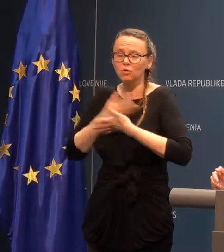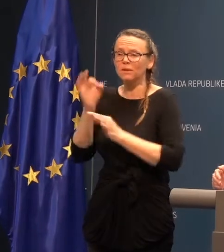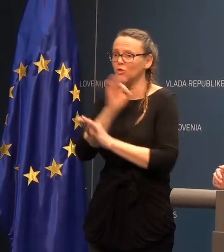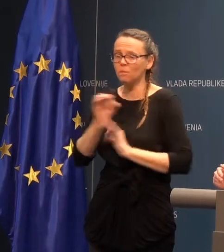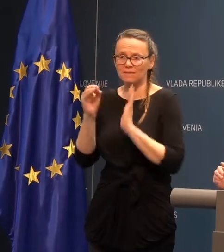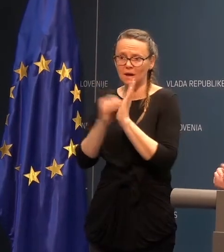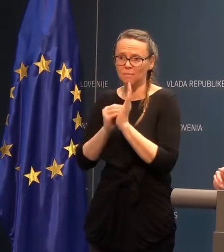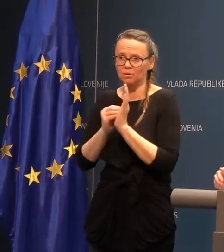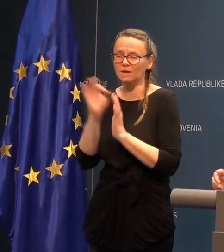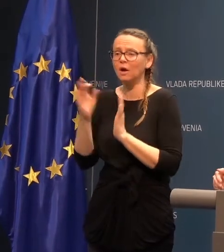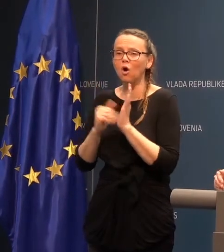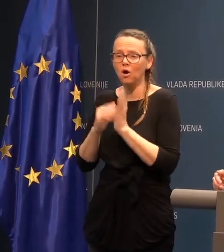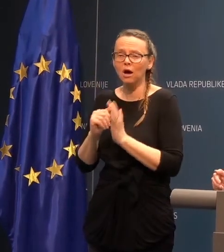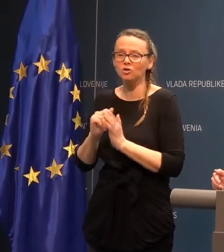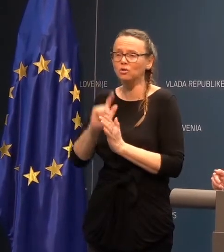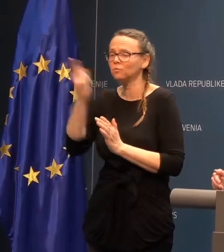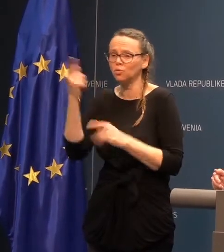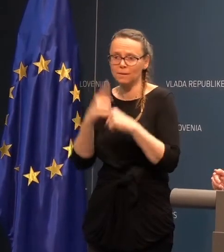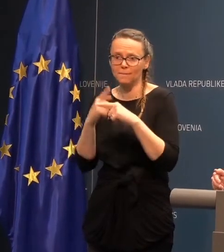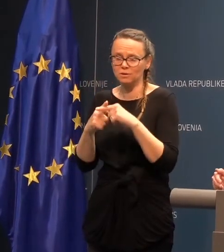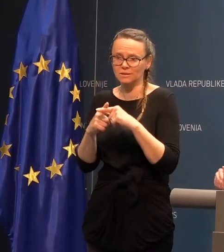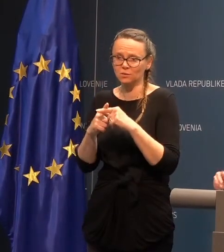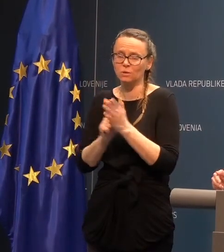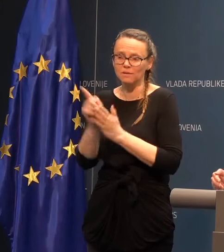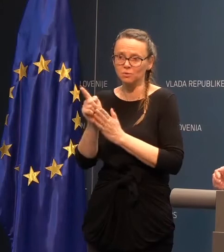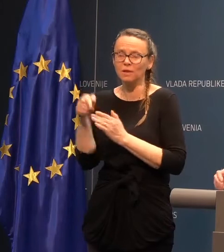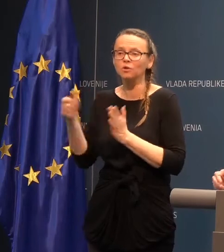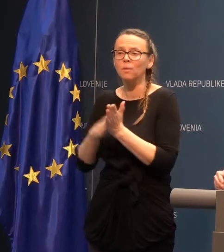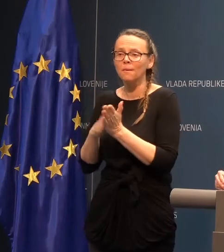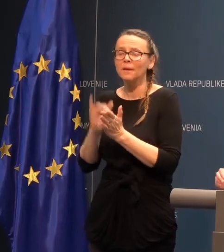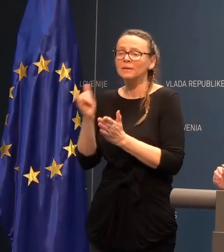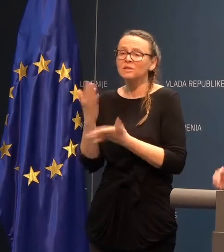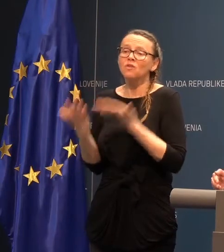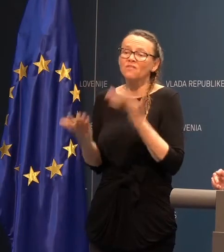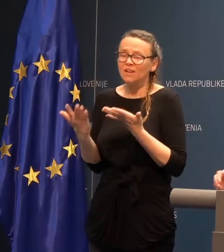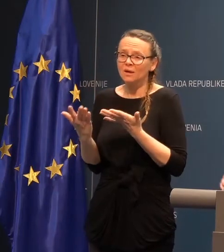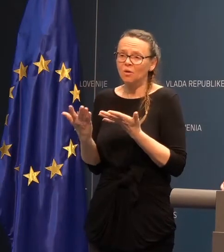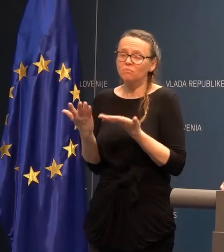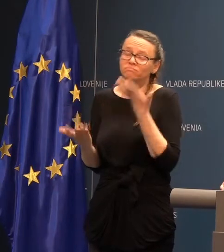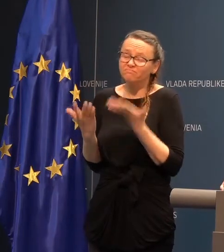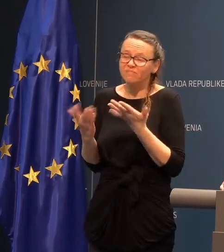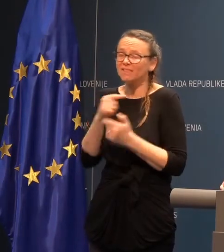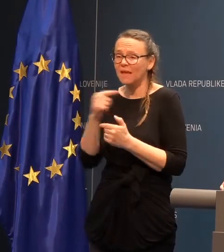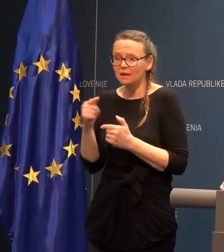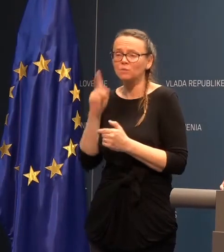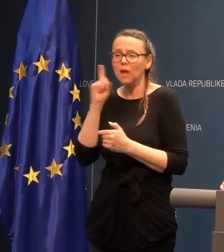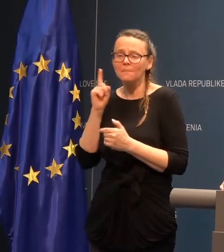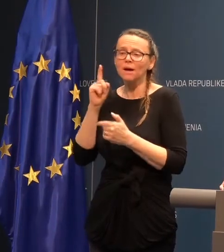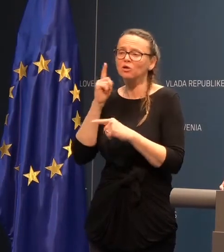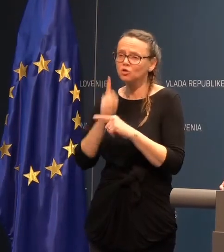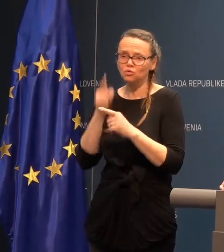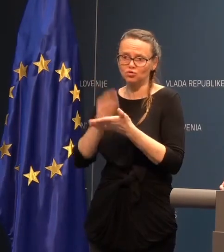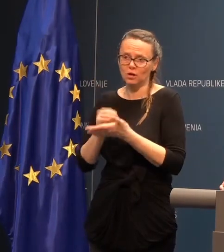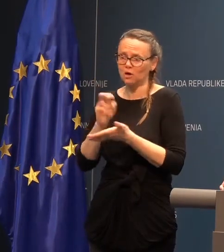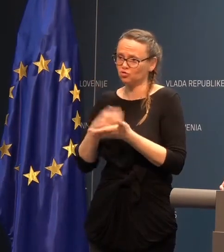podatka o kakršnemkoli drugem pozitivnem. To pomeni, da so zelo veliko verjetnostjo negativni, ampak točnega podatka še